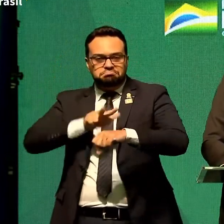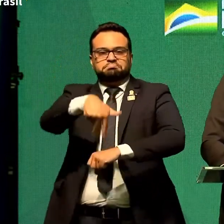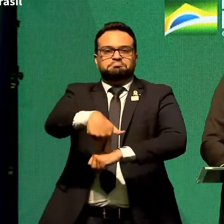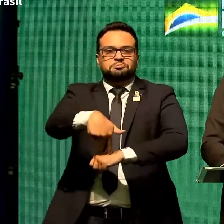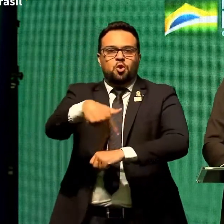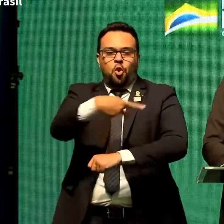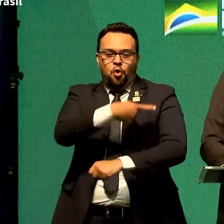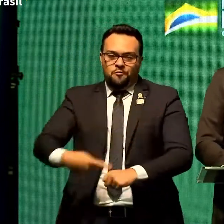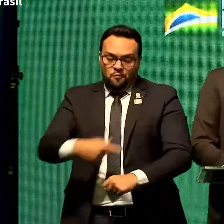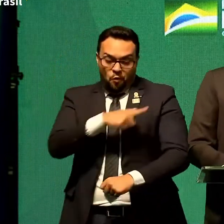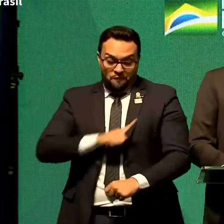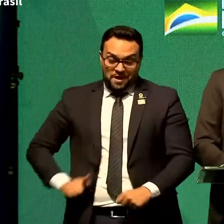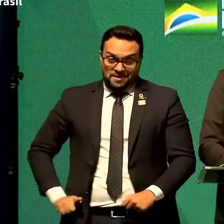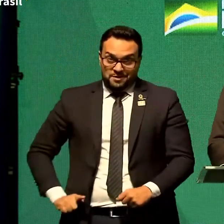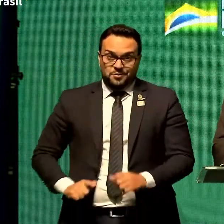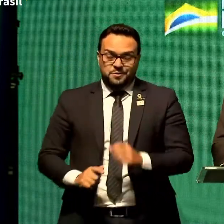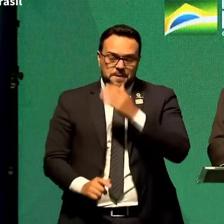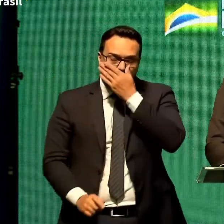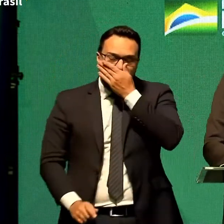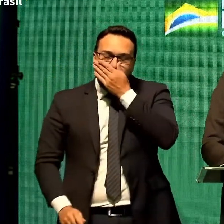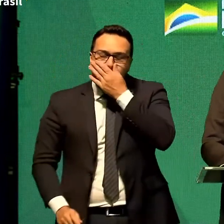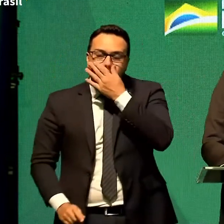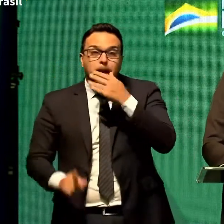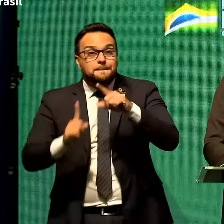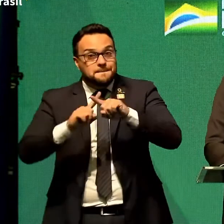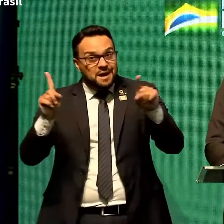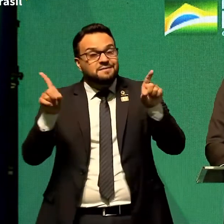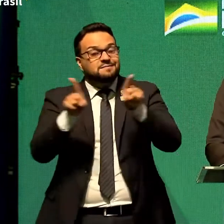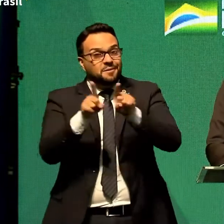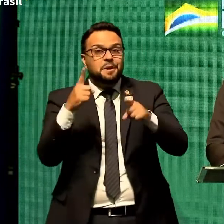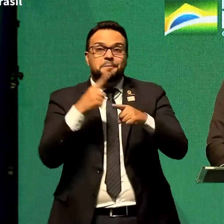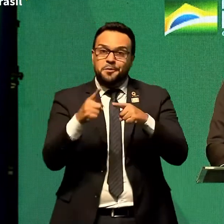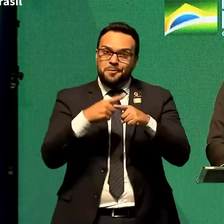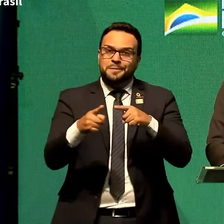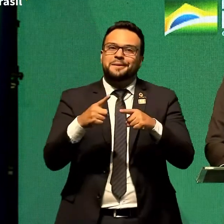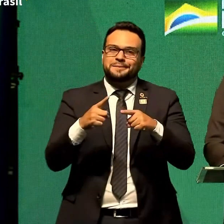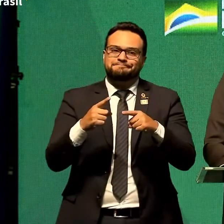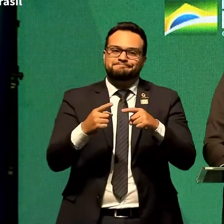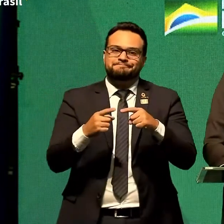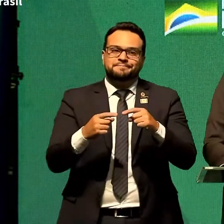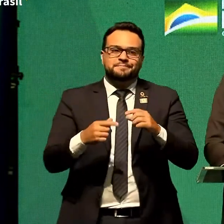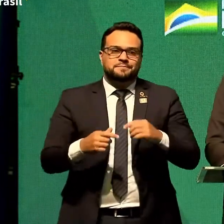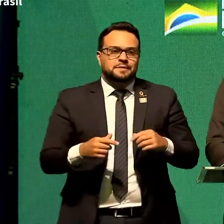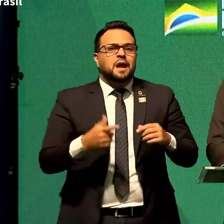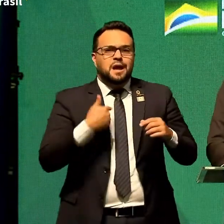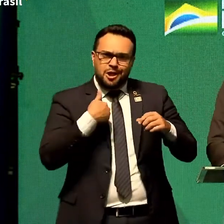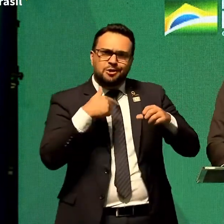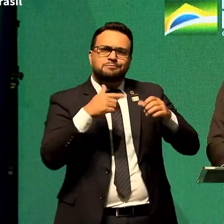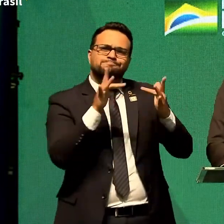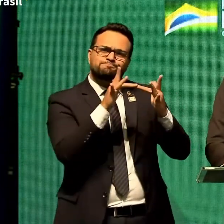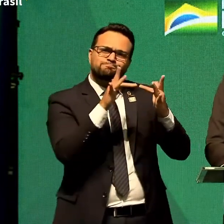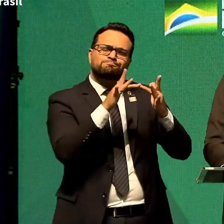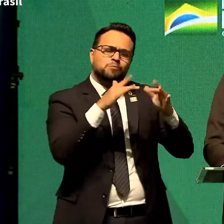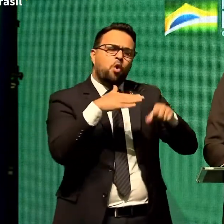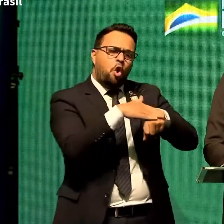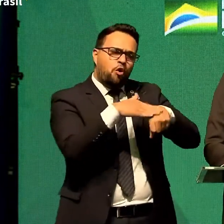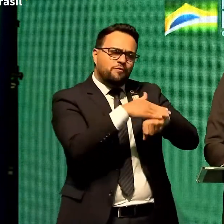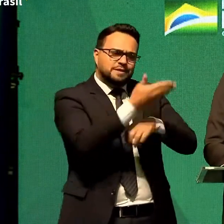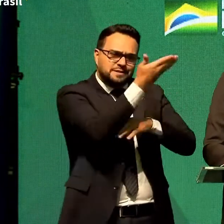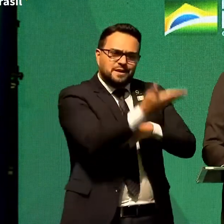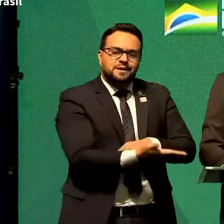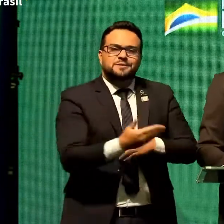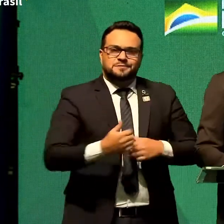para quem é o titular mas também pegou um problema sério pela frente. Tenho conversado com ela não é